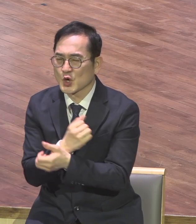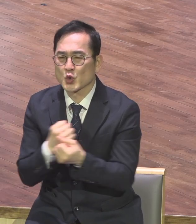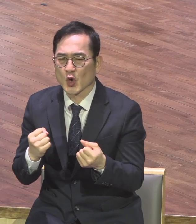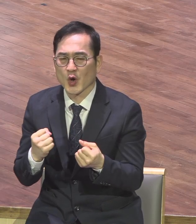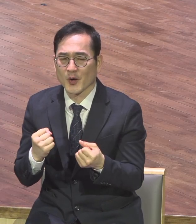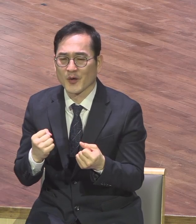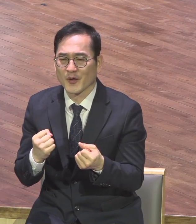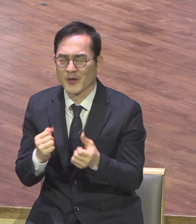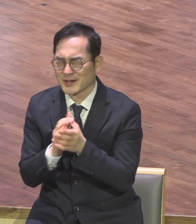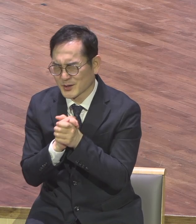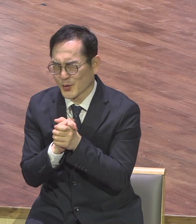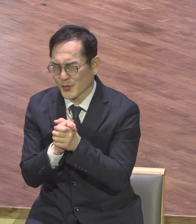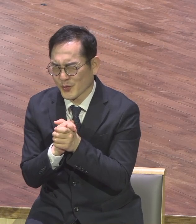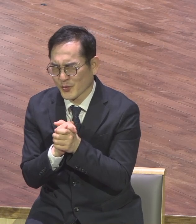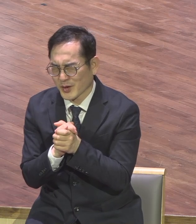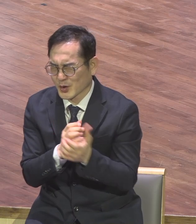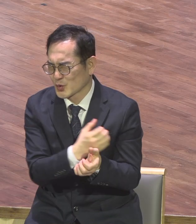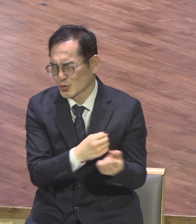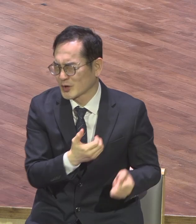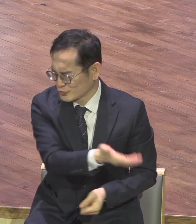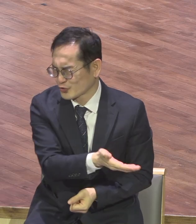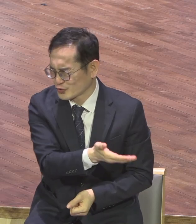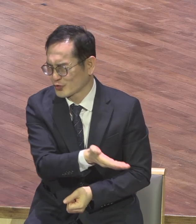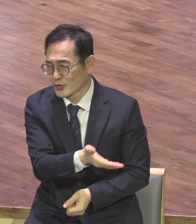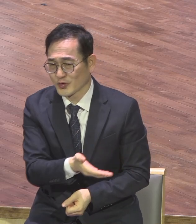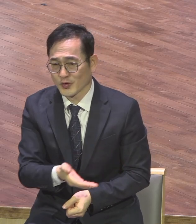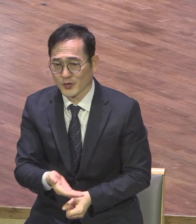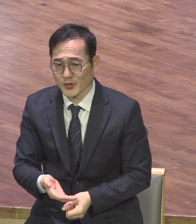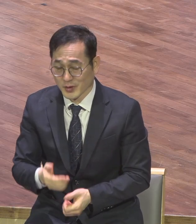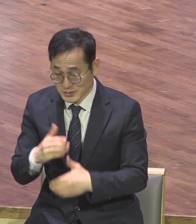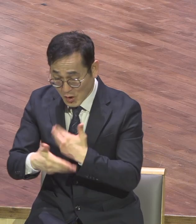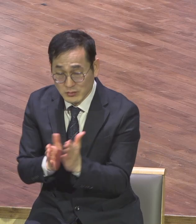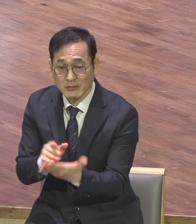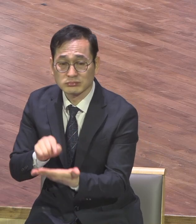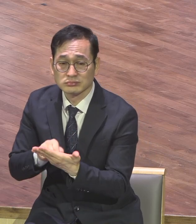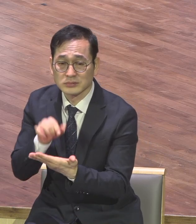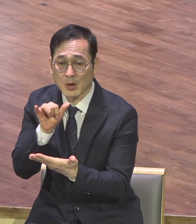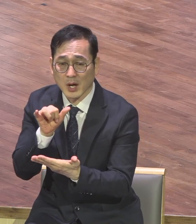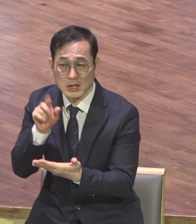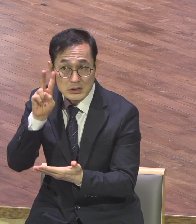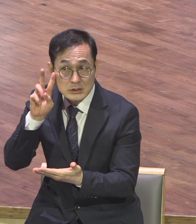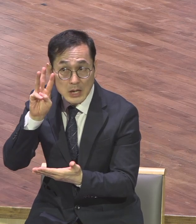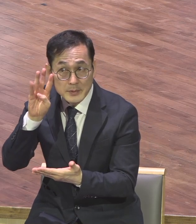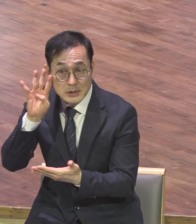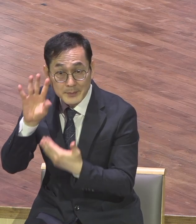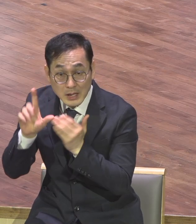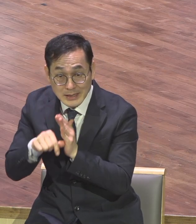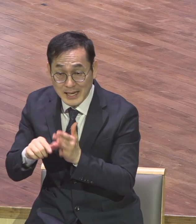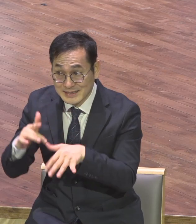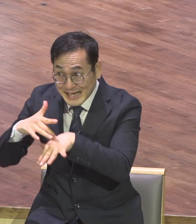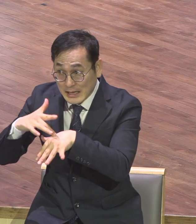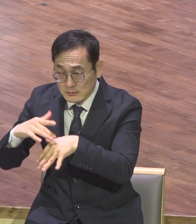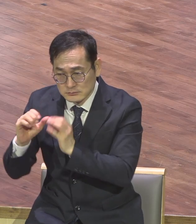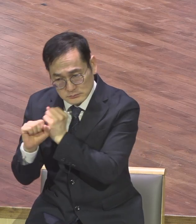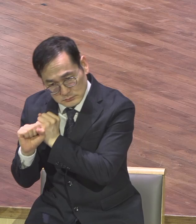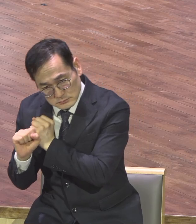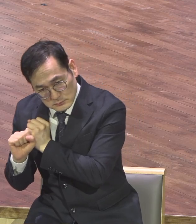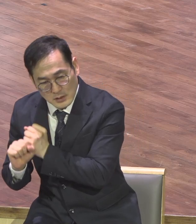해가 지기 전에 용서 안 하고 이틀 삼일 가면 사단이 집을 짓는다 했잖아요 알까 가지고 집 지어버리면